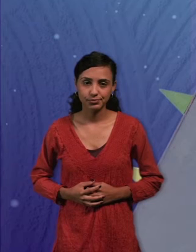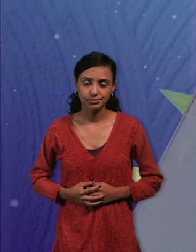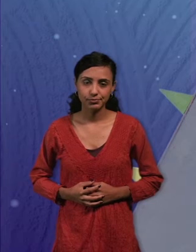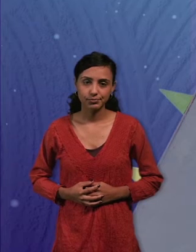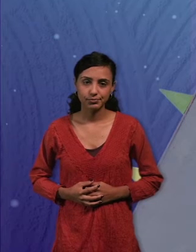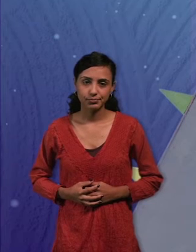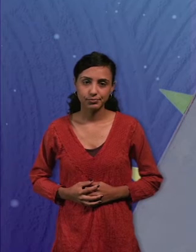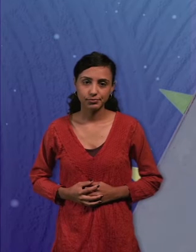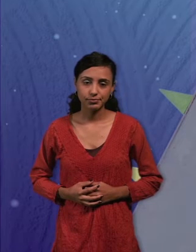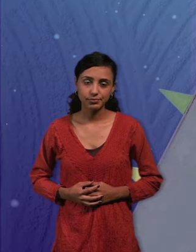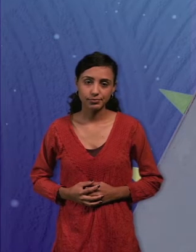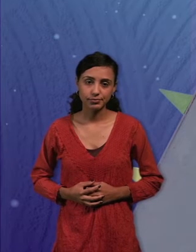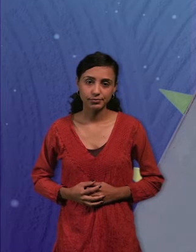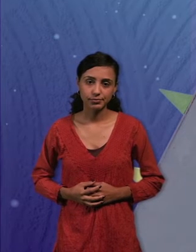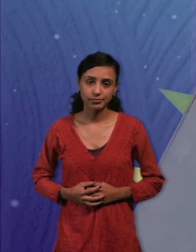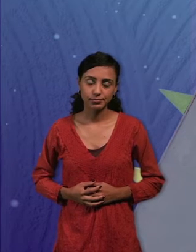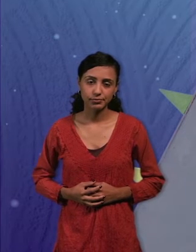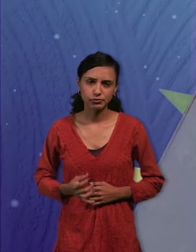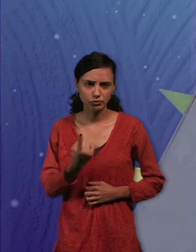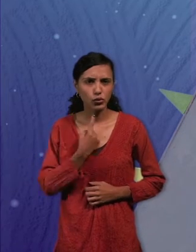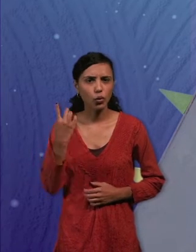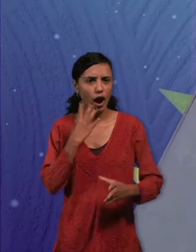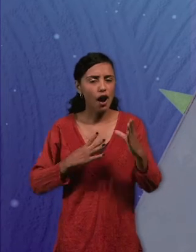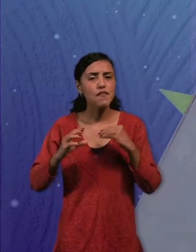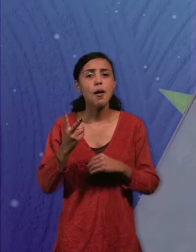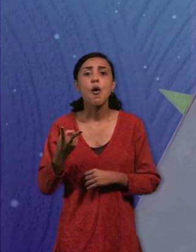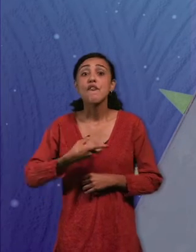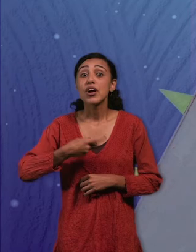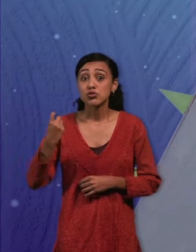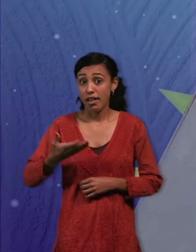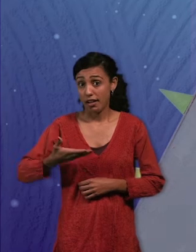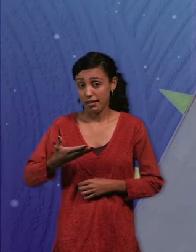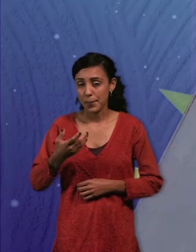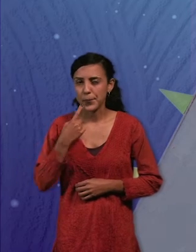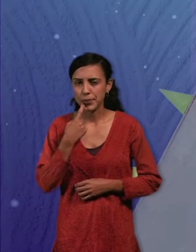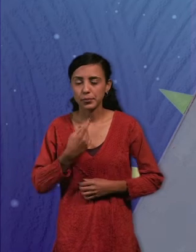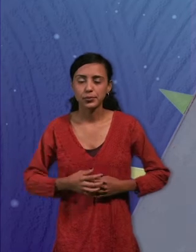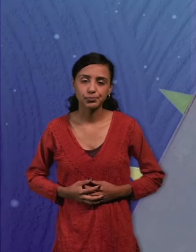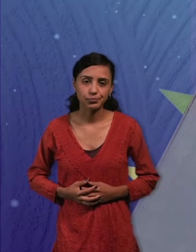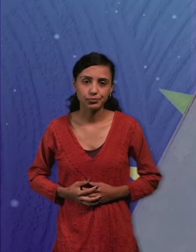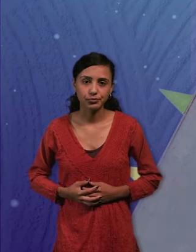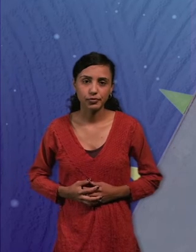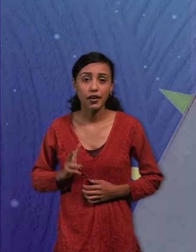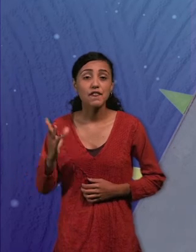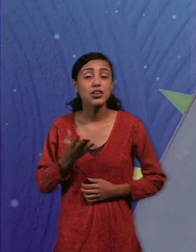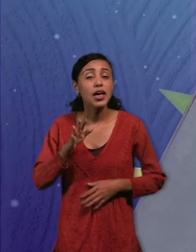Tenemos que tener en cuenta, cuando hablamos de velocidad, que vamos a ver que la velocidad depende de la cantidad de